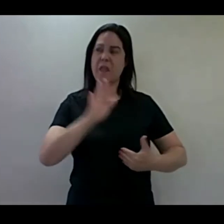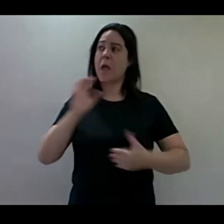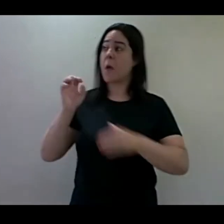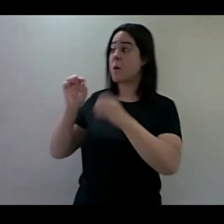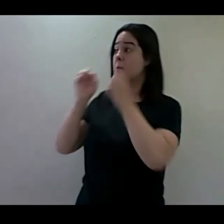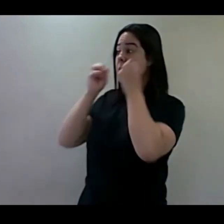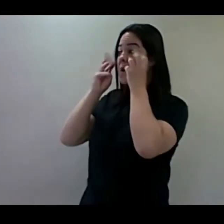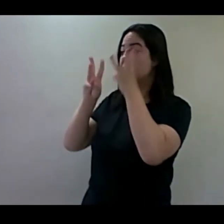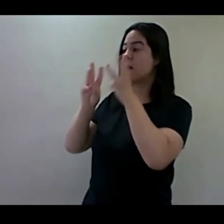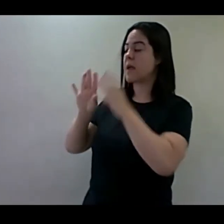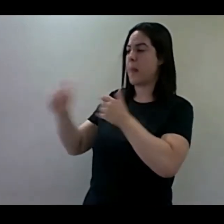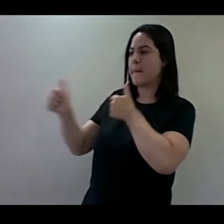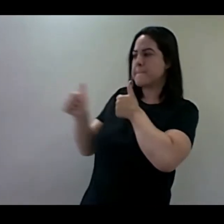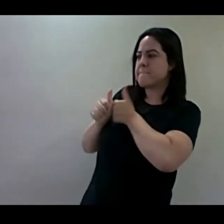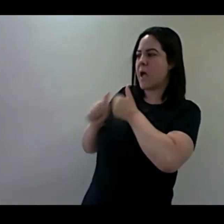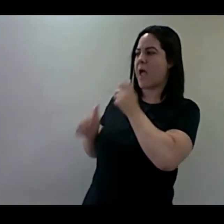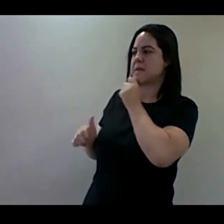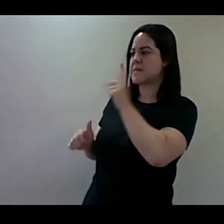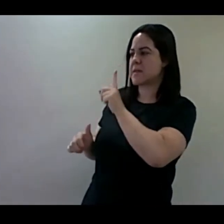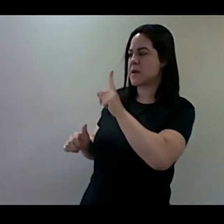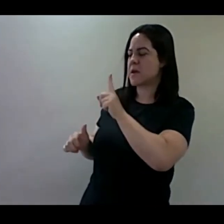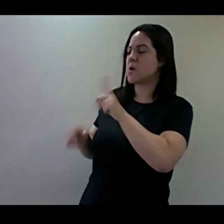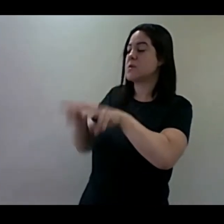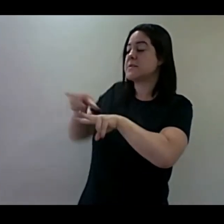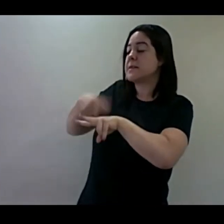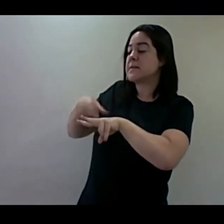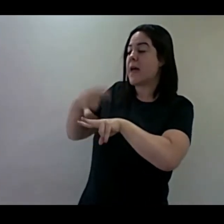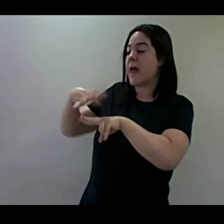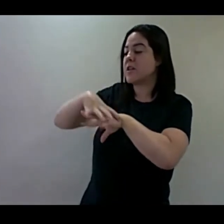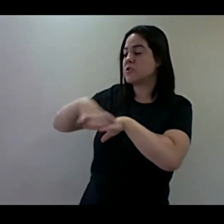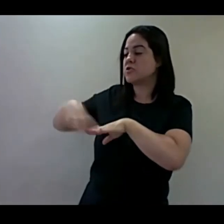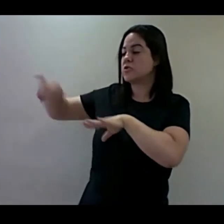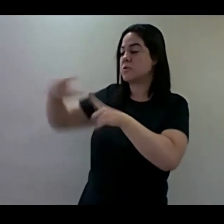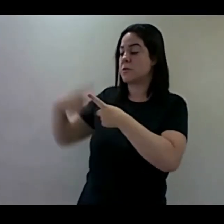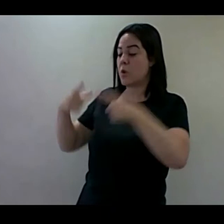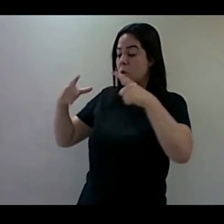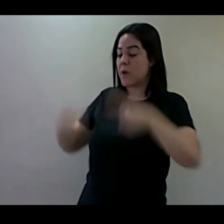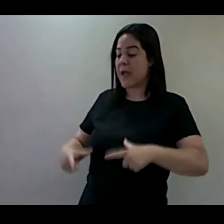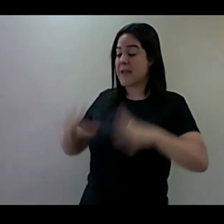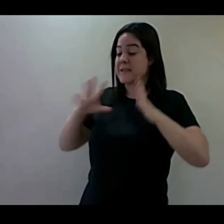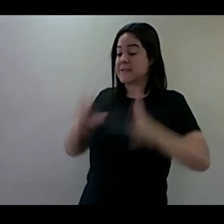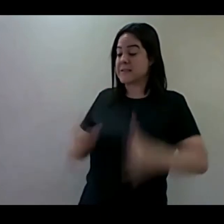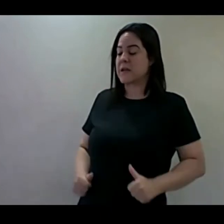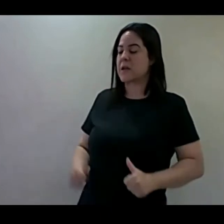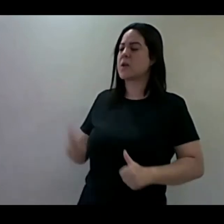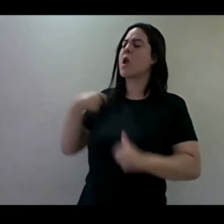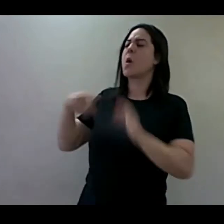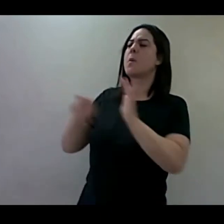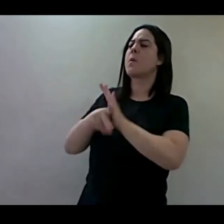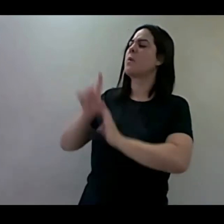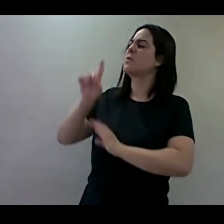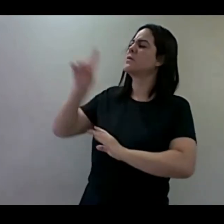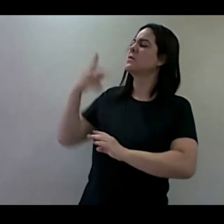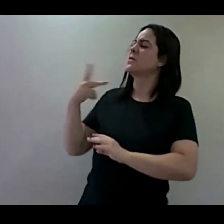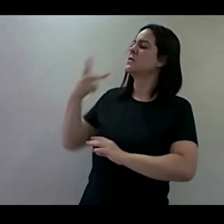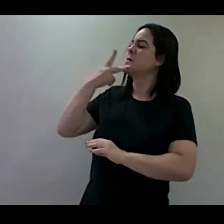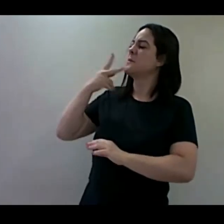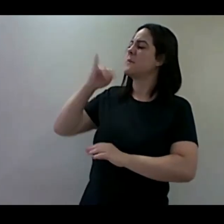está é terra santa. E disse ainda, eu sou o Deus do seu pai, o Deus de Abraão, o Deus de Isaac, o Deus de